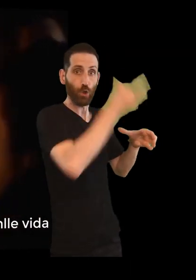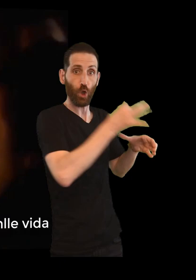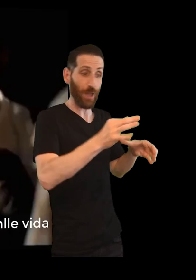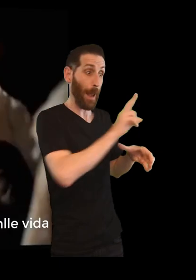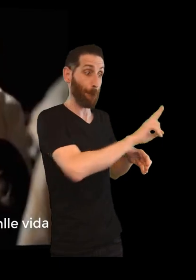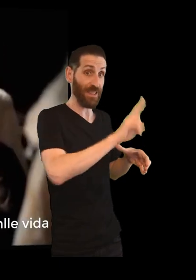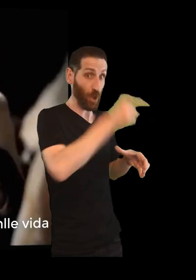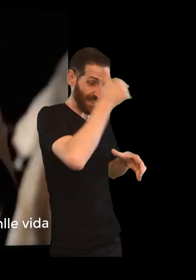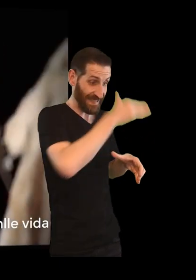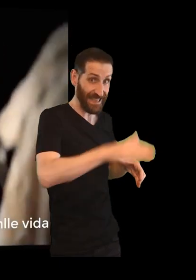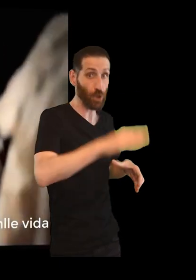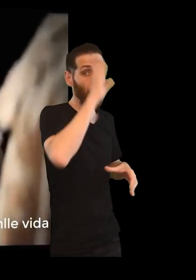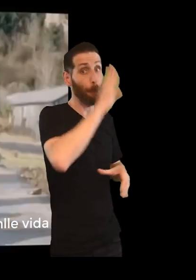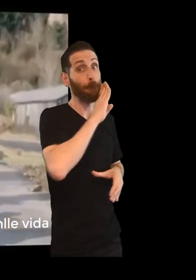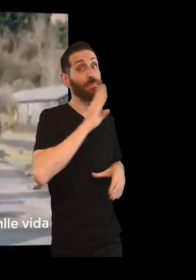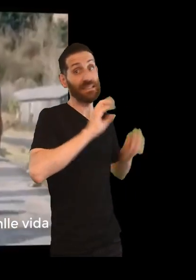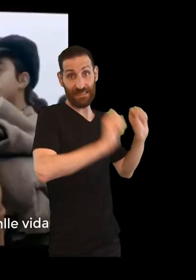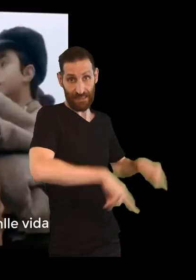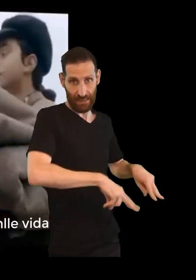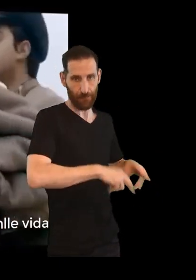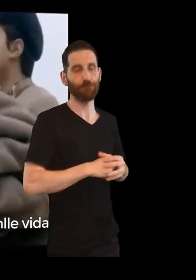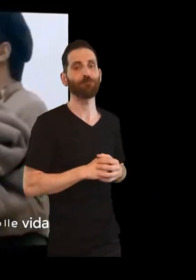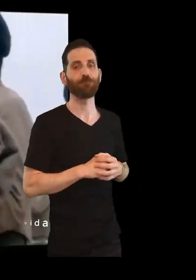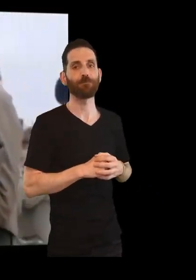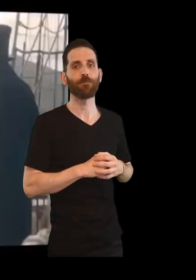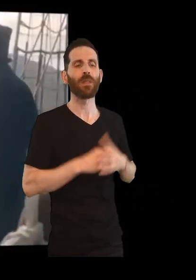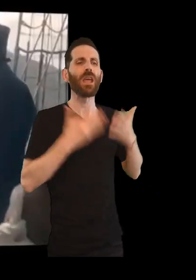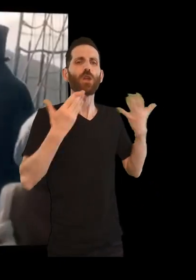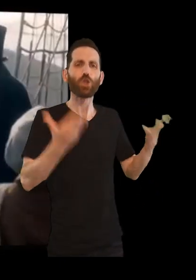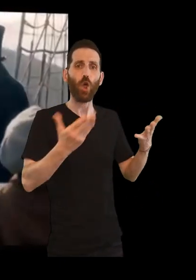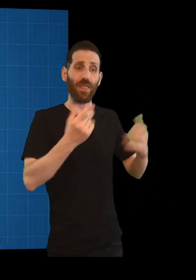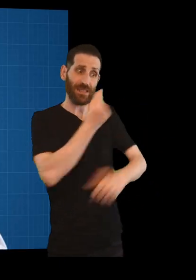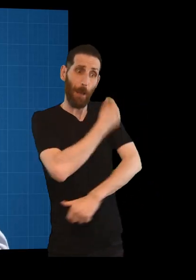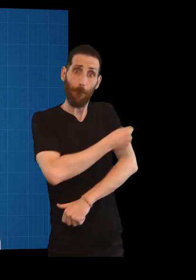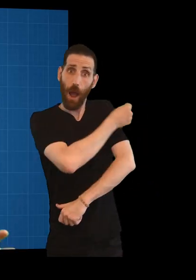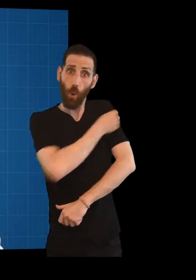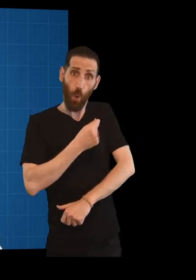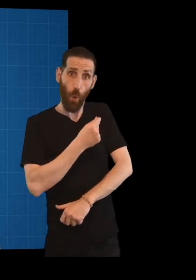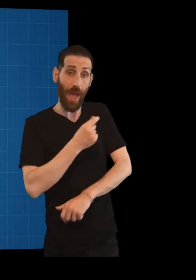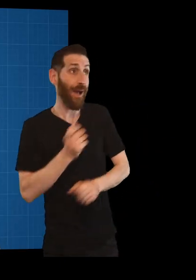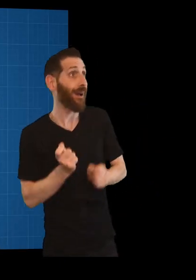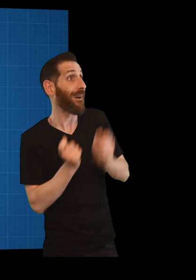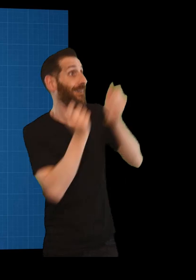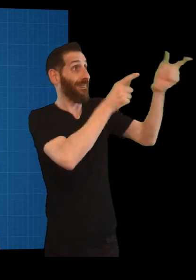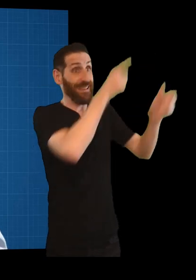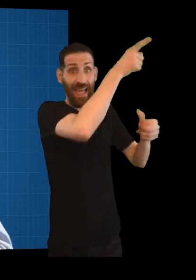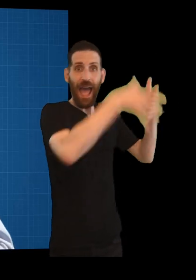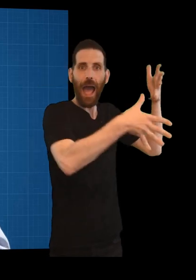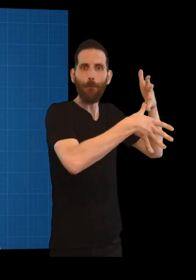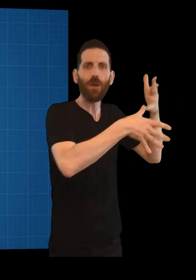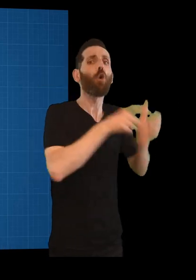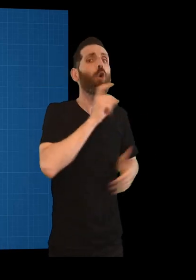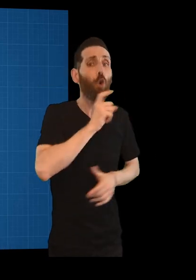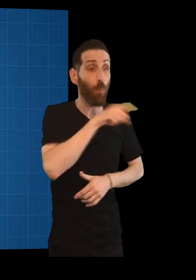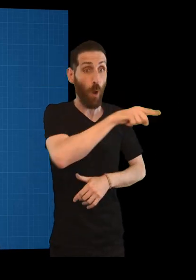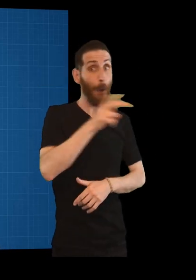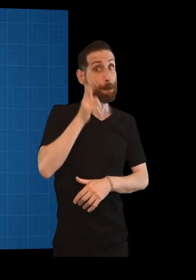enfermeira dos 22 nenos orfos que os acompañarían. Para levar a vacina os territorios españoles en América,